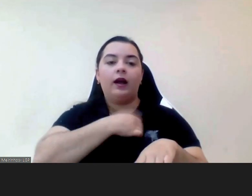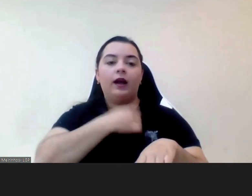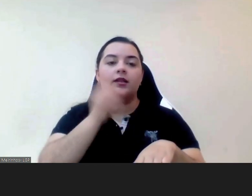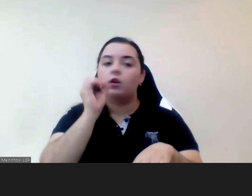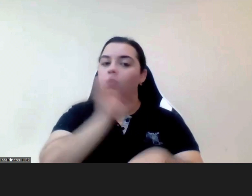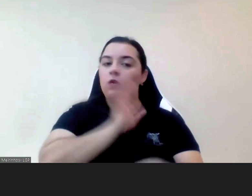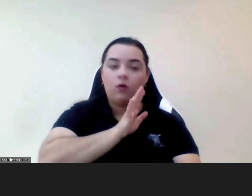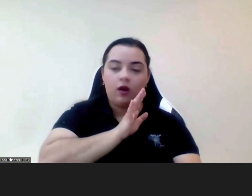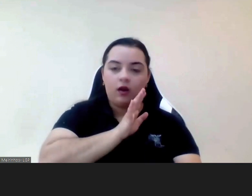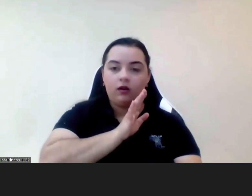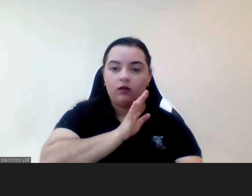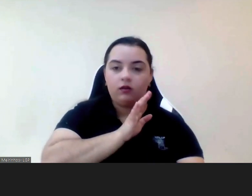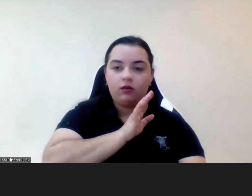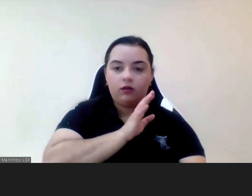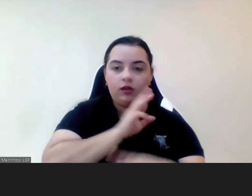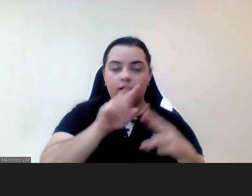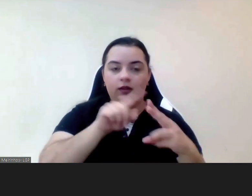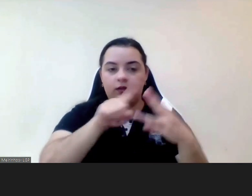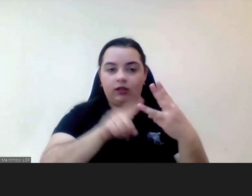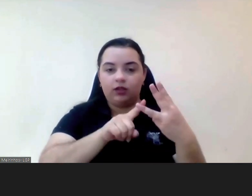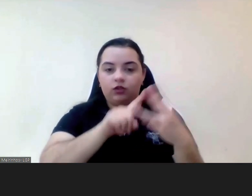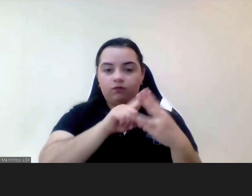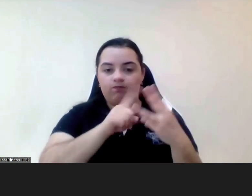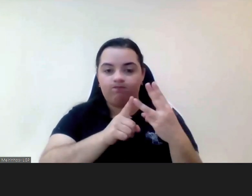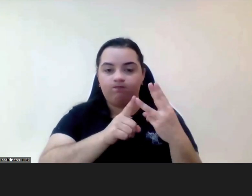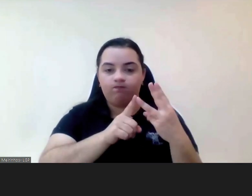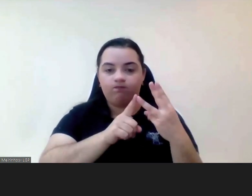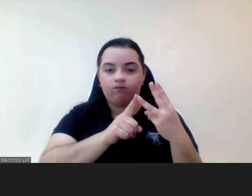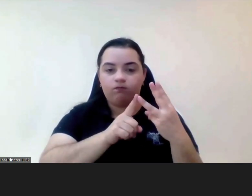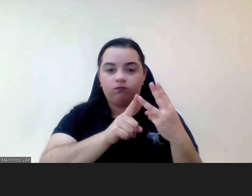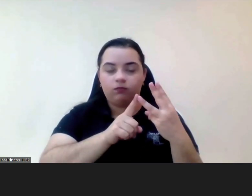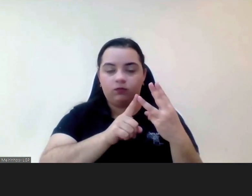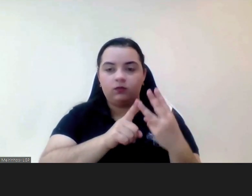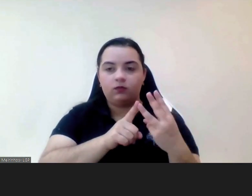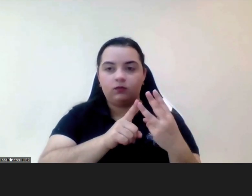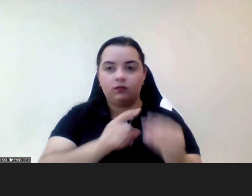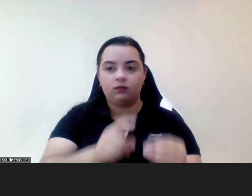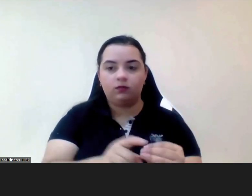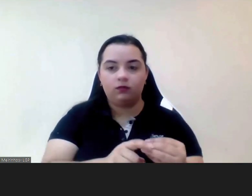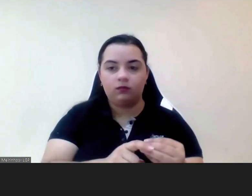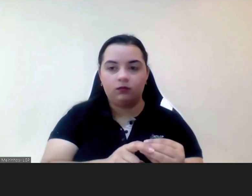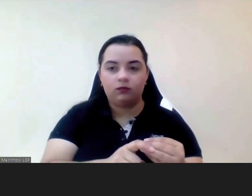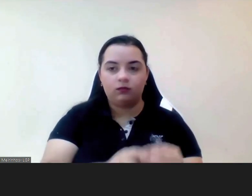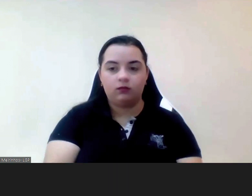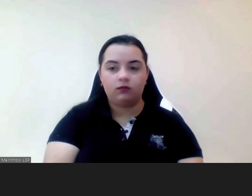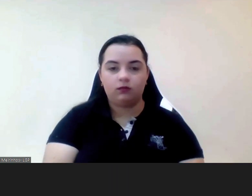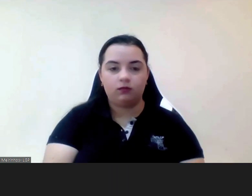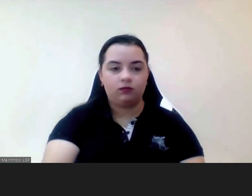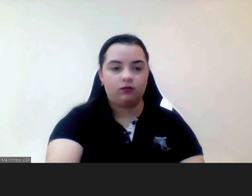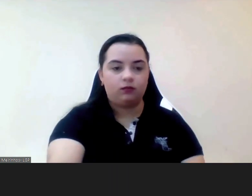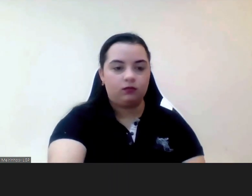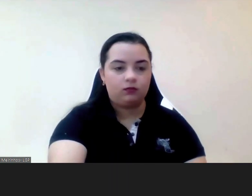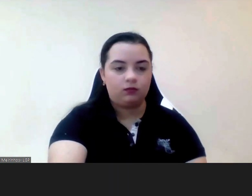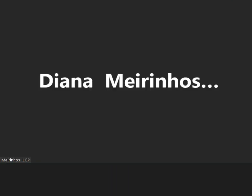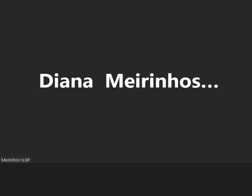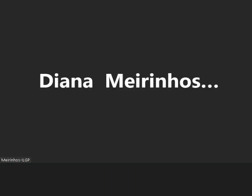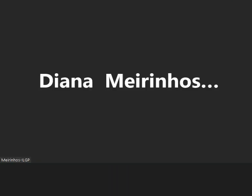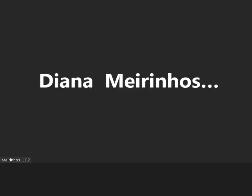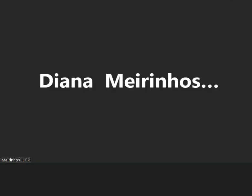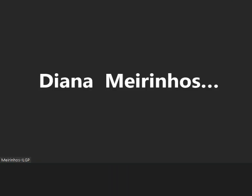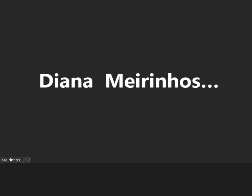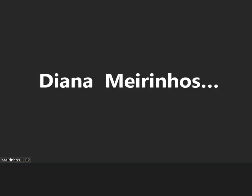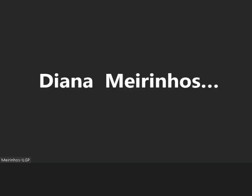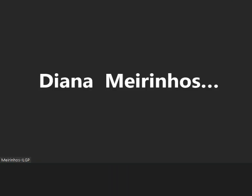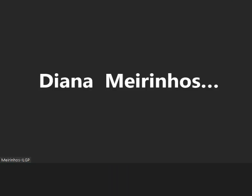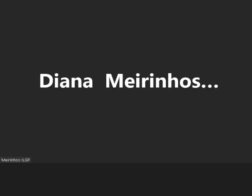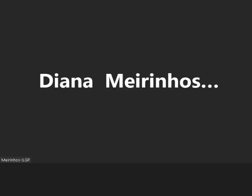first estas residências também funcionam no Conselho de Almada e desenvolvemos também durante um período de